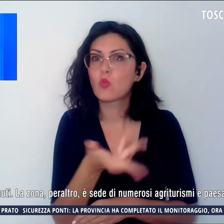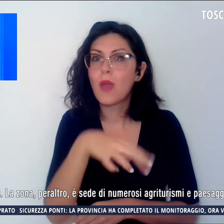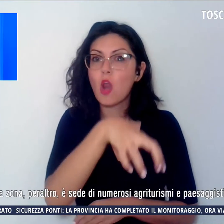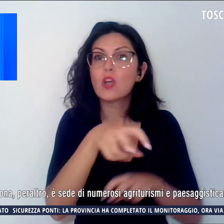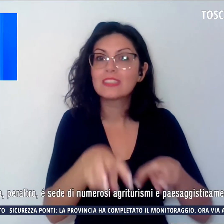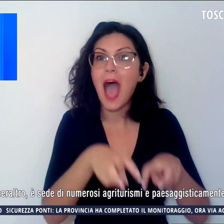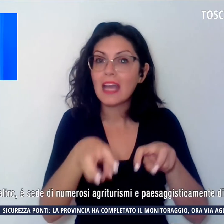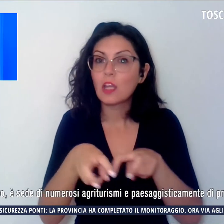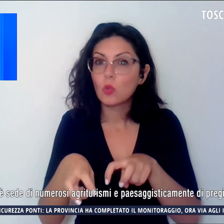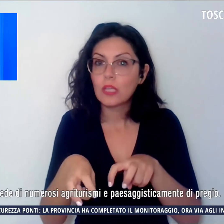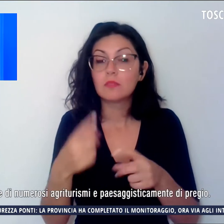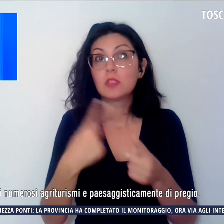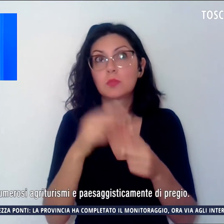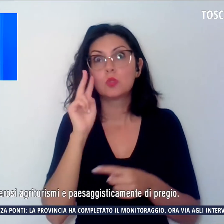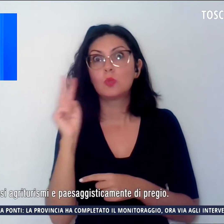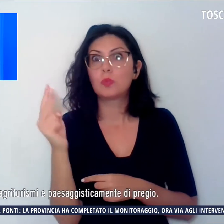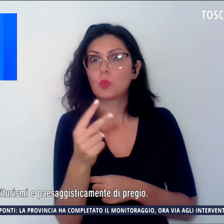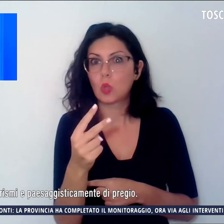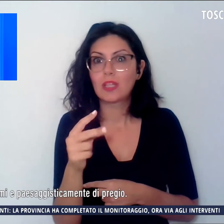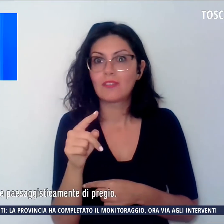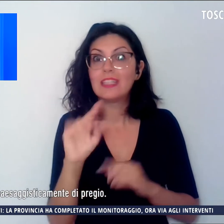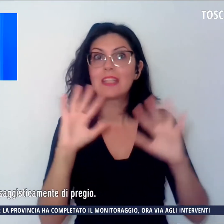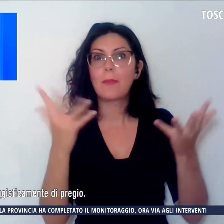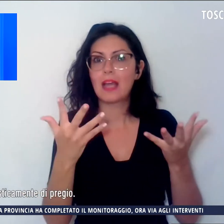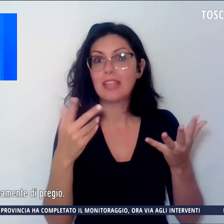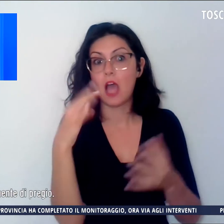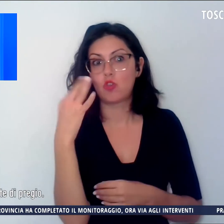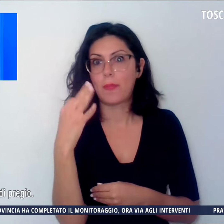dal punto di vista del paesaggio è molto di pregio.